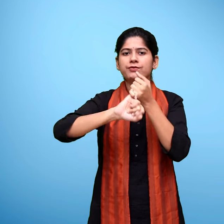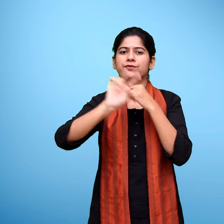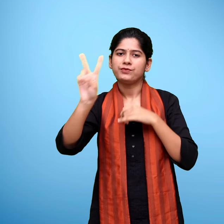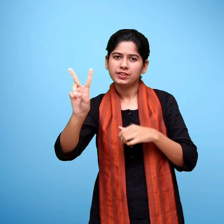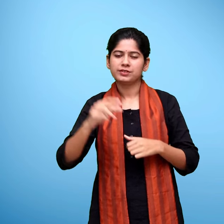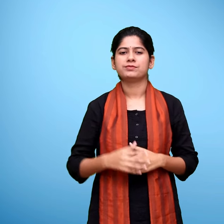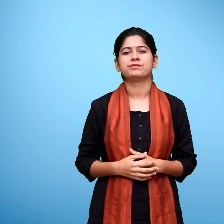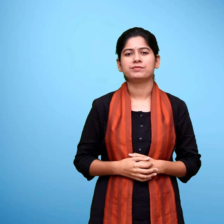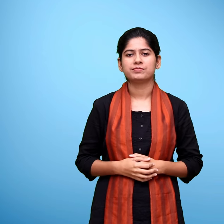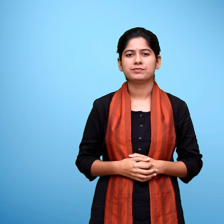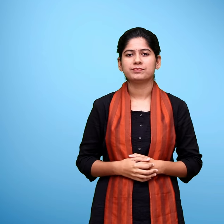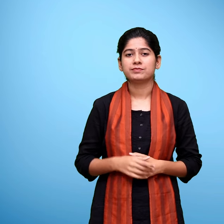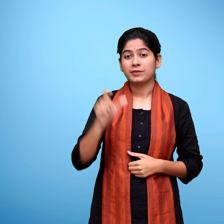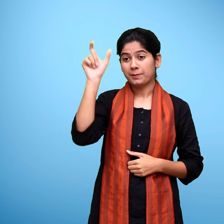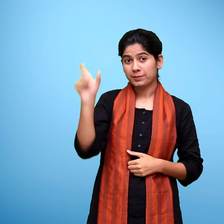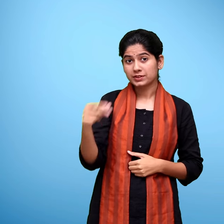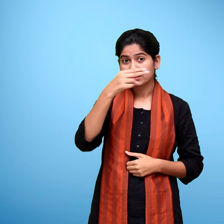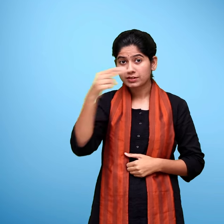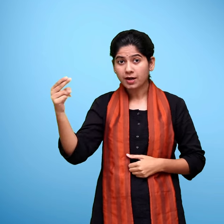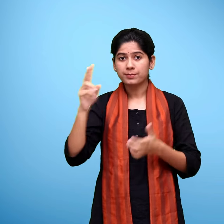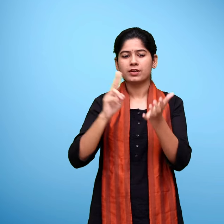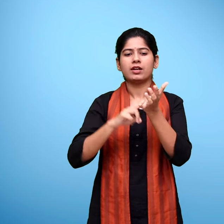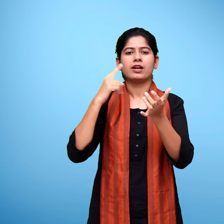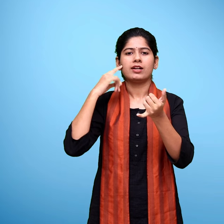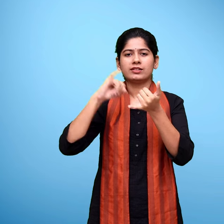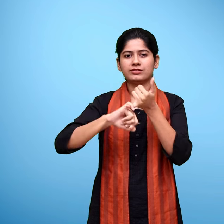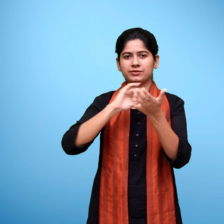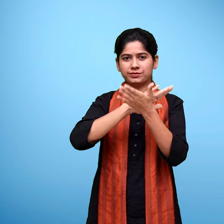निशा बुटोलिया